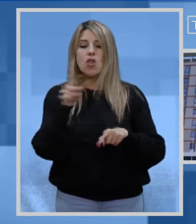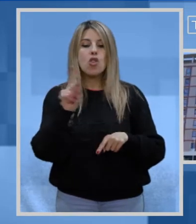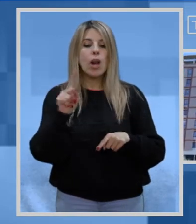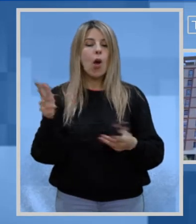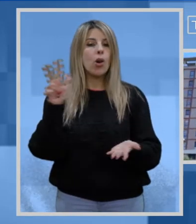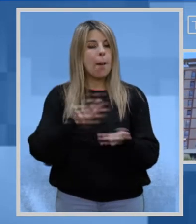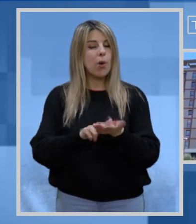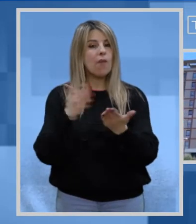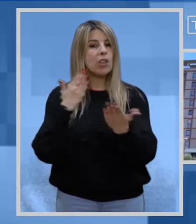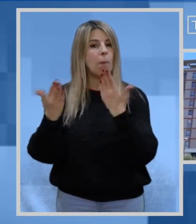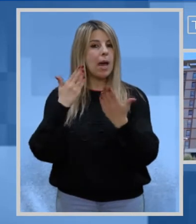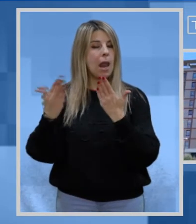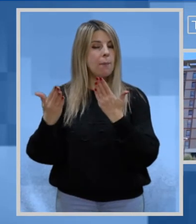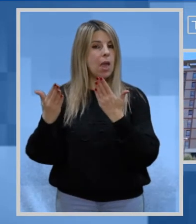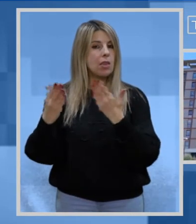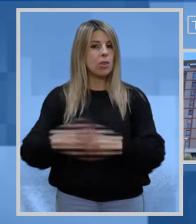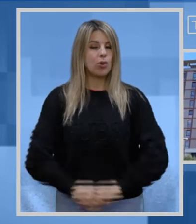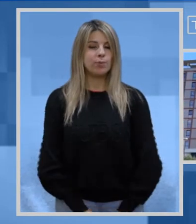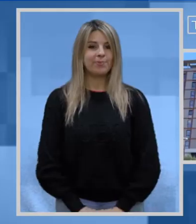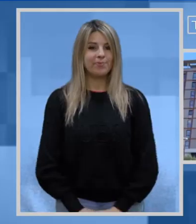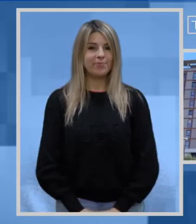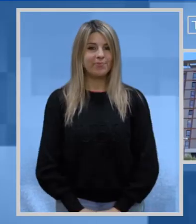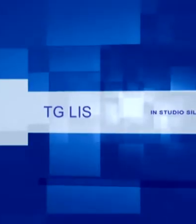non è stato ancora approvato dal Parlamento